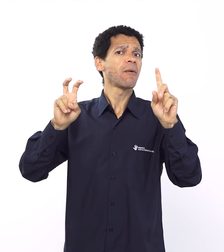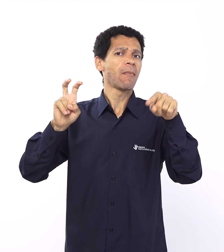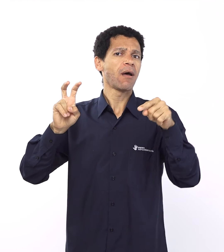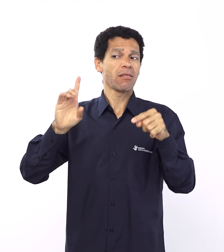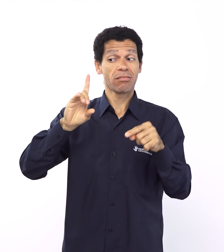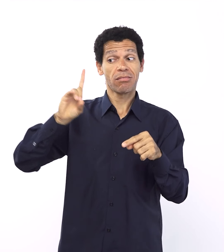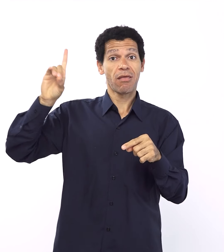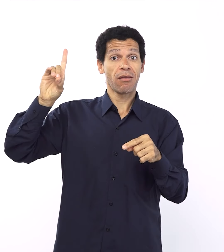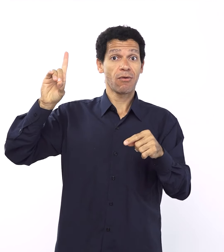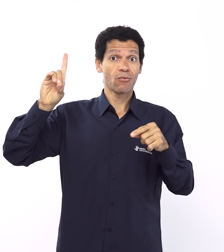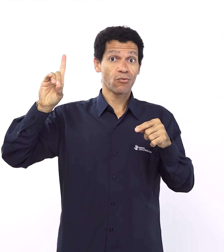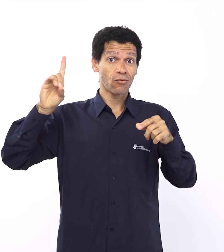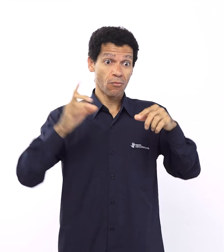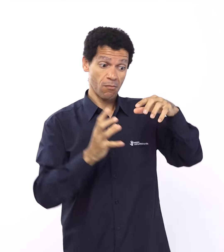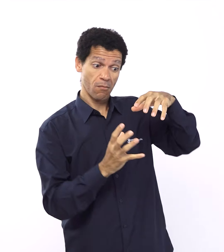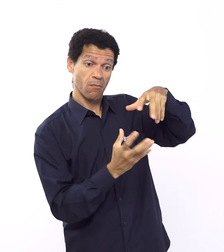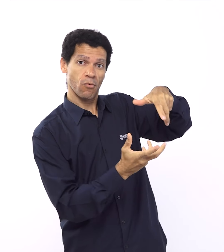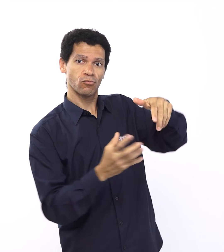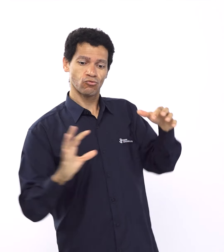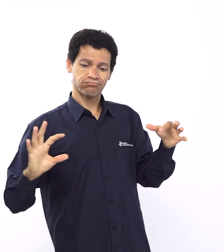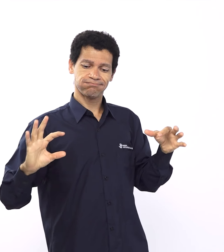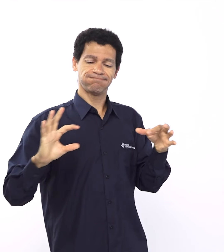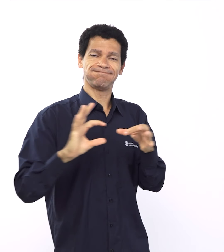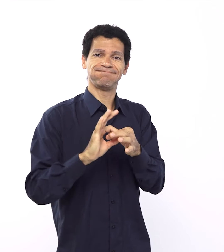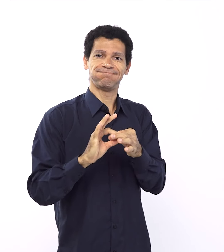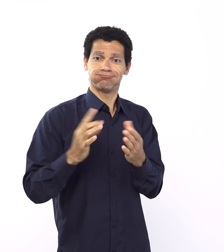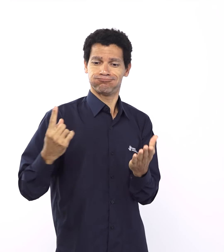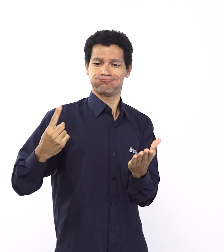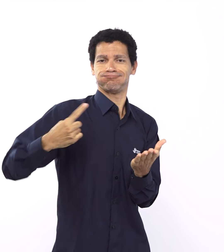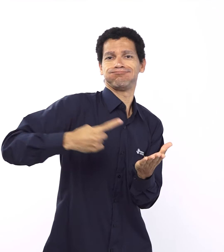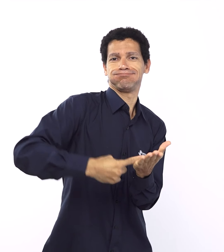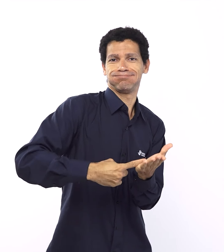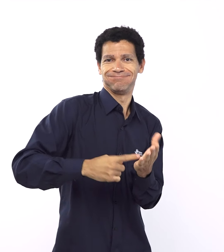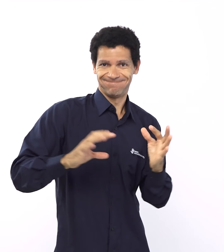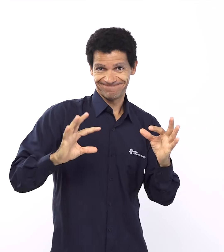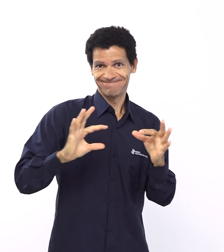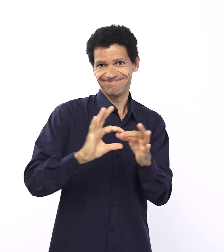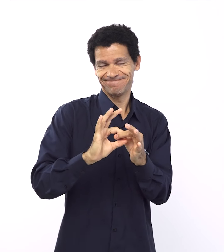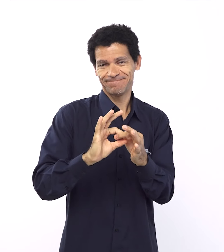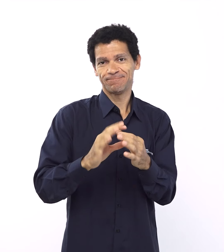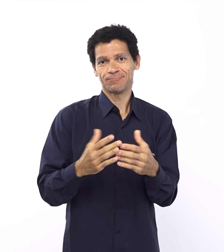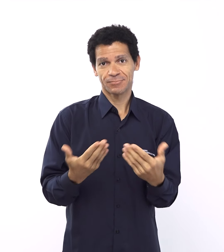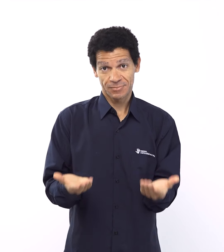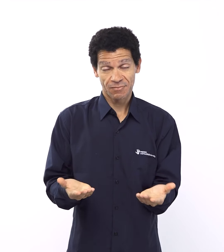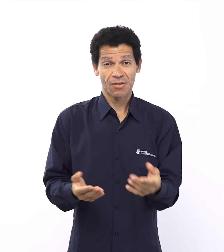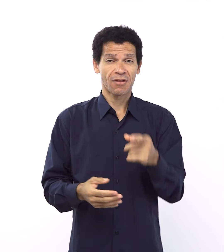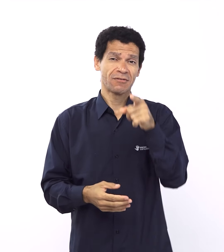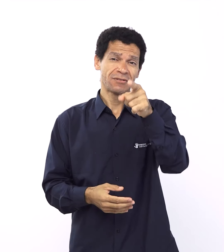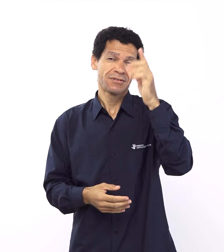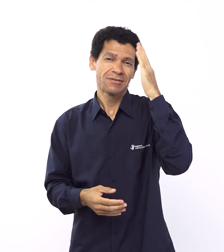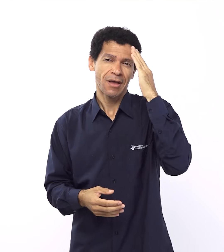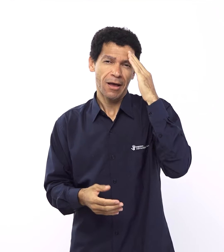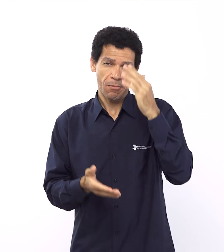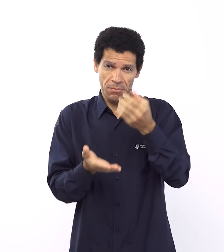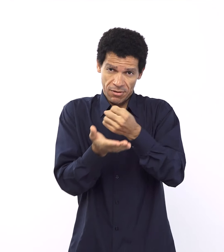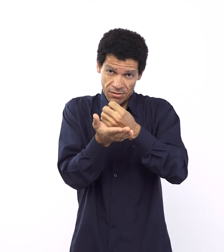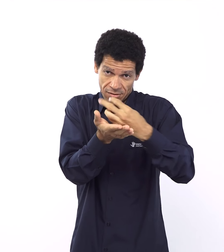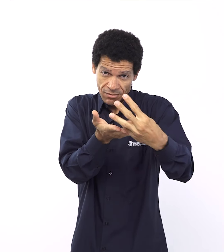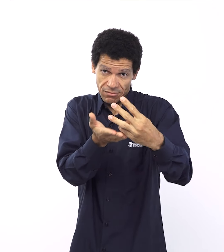começar, vamos lá, vamos começar assim. A gente sempre junta o sábado e o domingo, o sábado é aquela introdução pequenininha, e aí a gente já junta